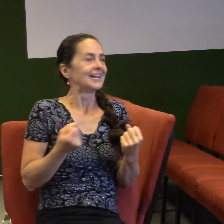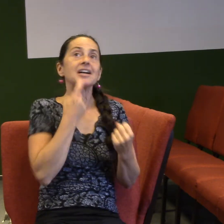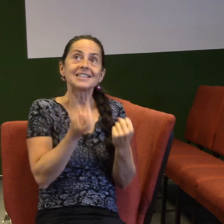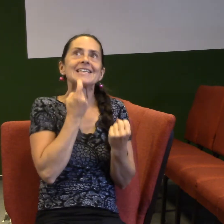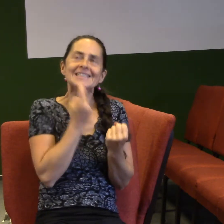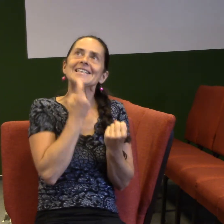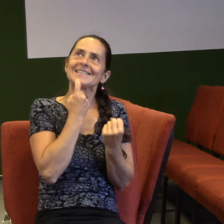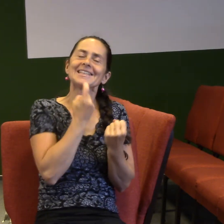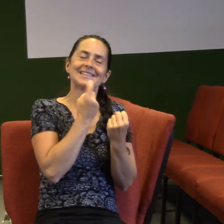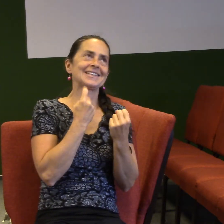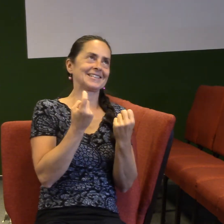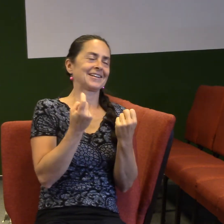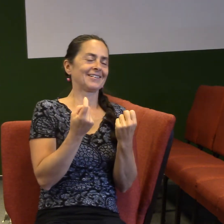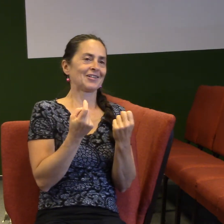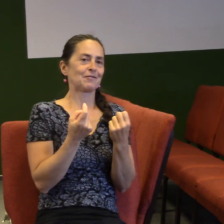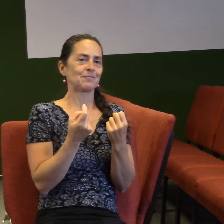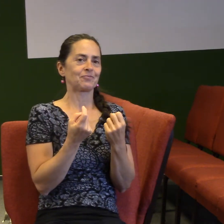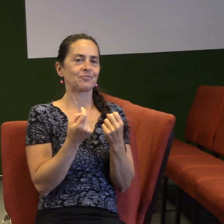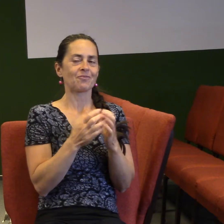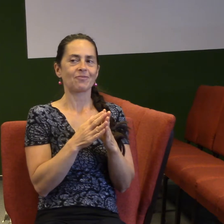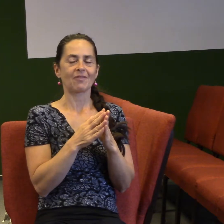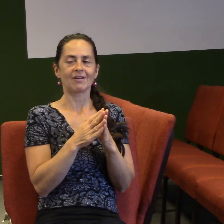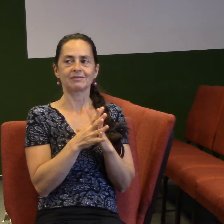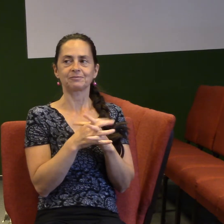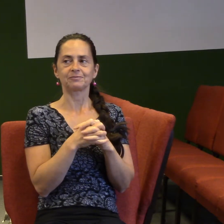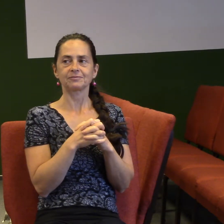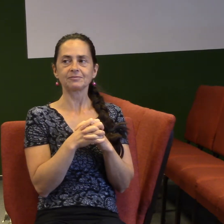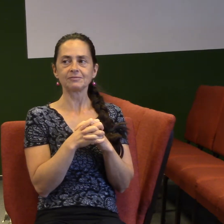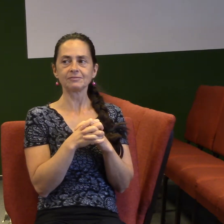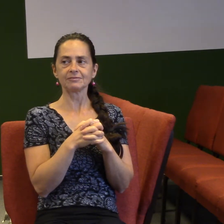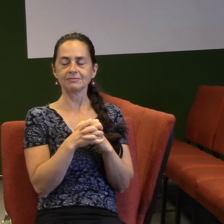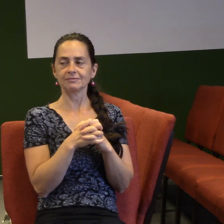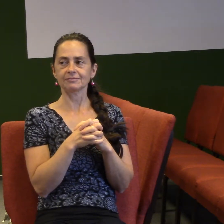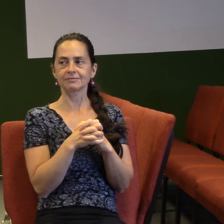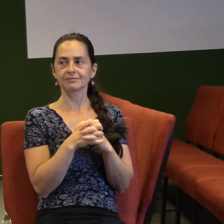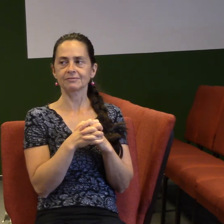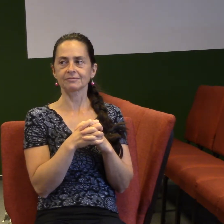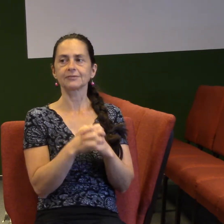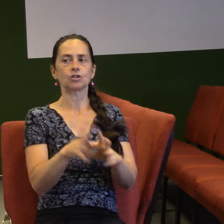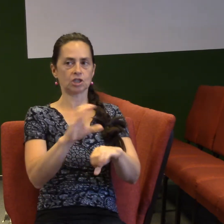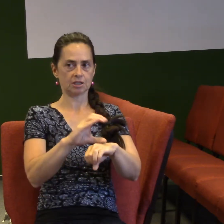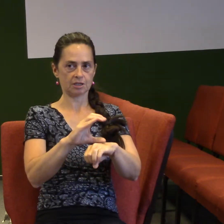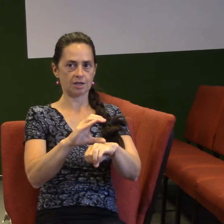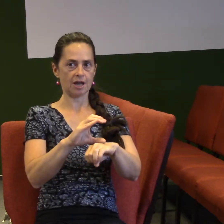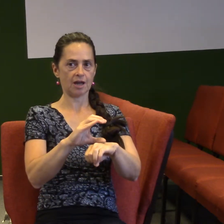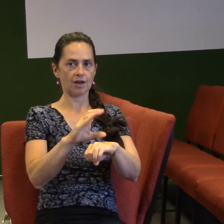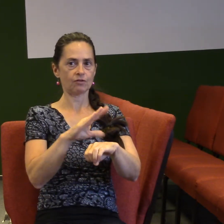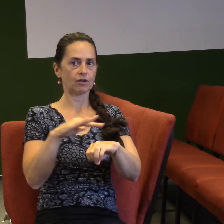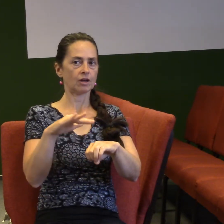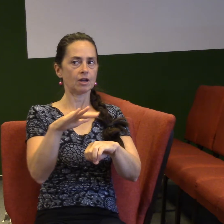Chtěl jsem říct, že máme jako církev úžasné dědictví